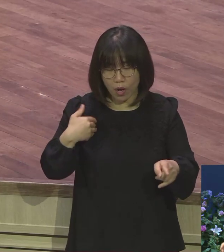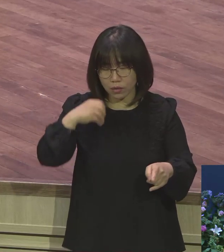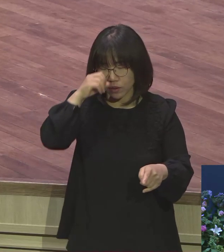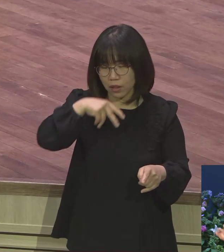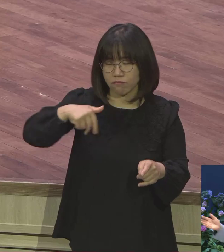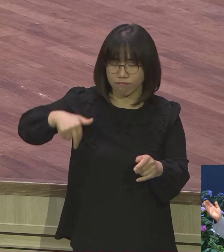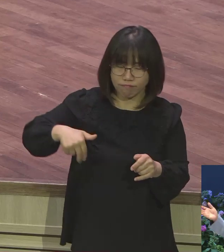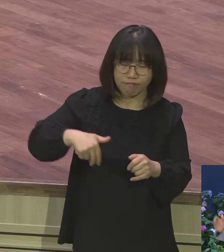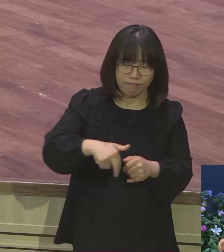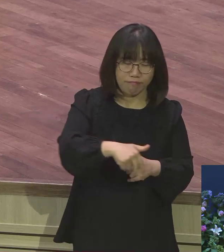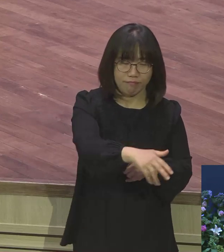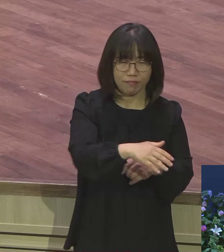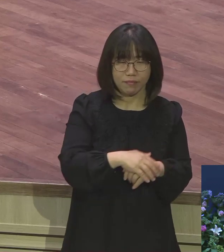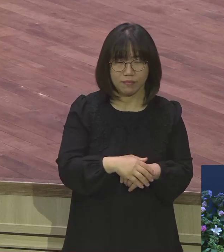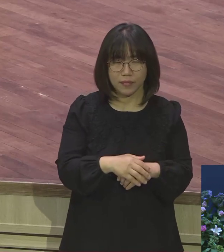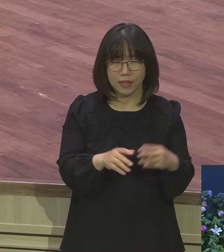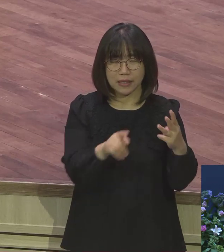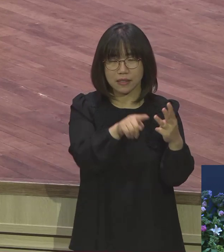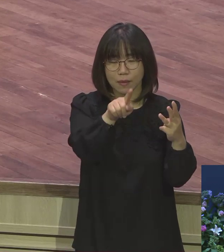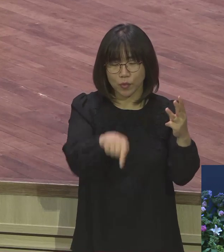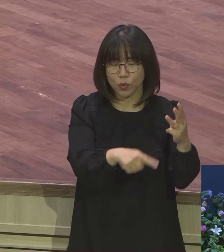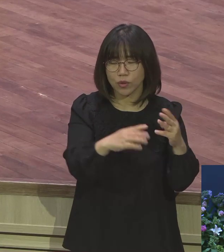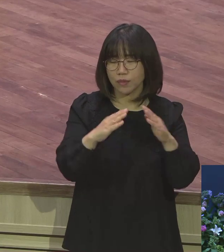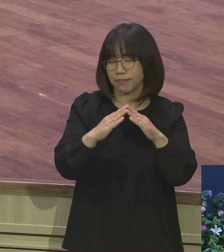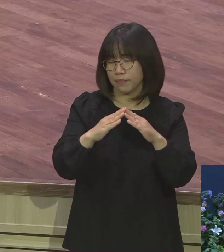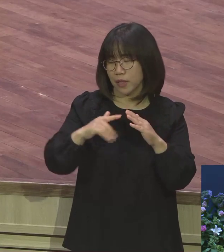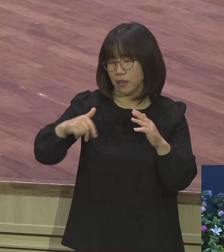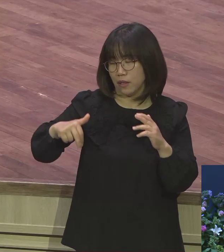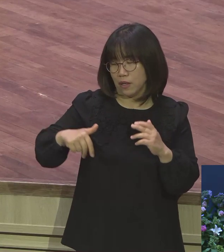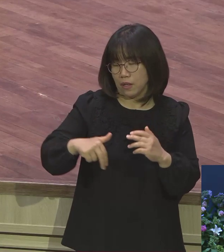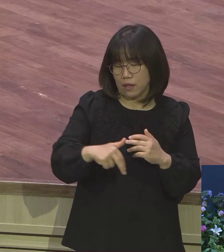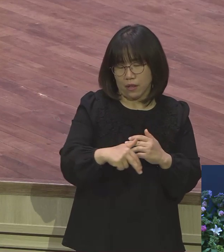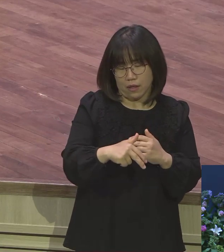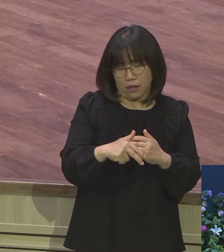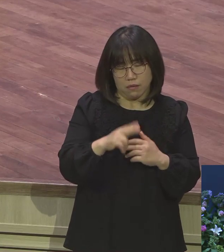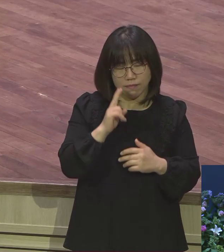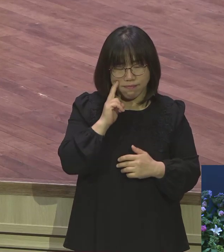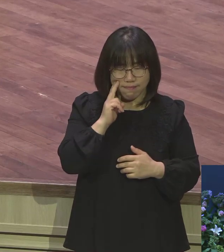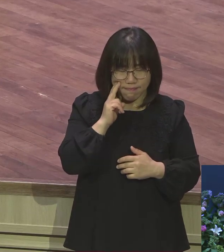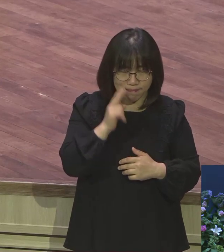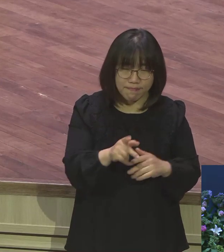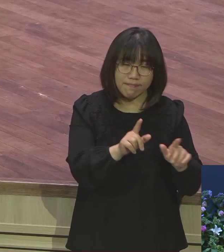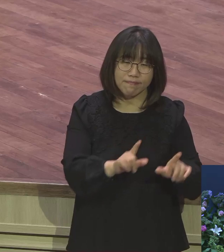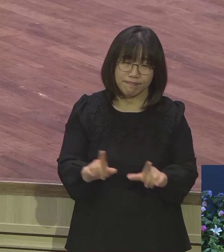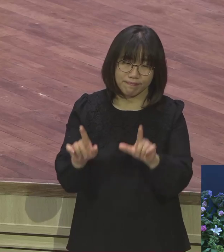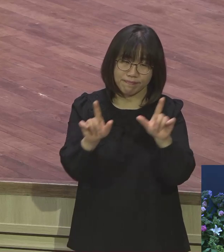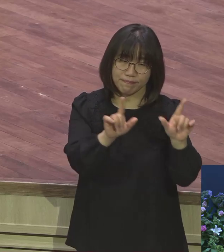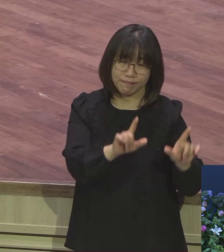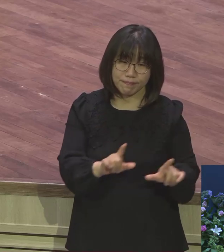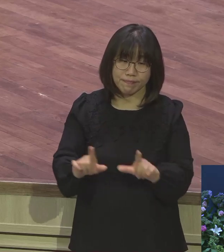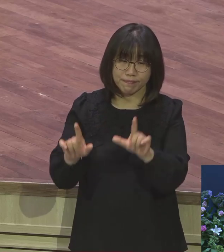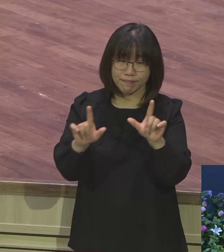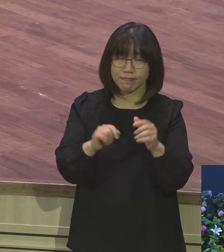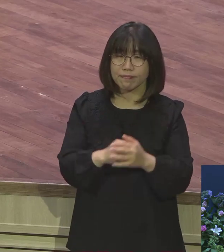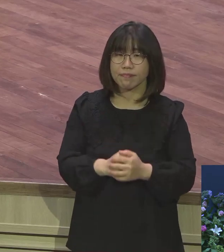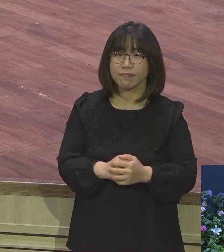처음 가는 길이야. 환경이 그냥 180도 바뀌어버려. 족장의 아들에서